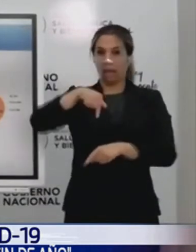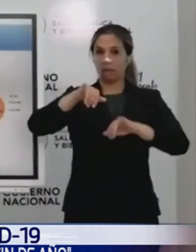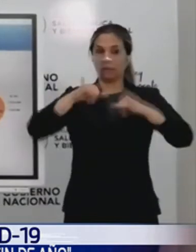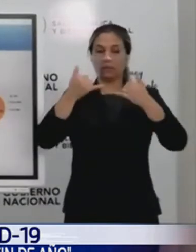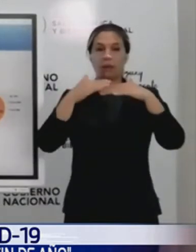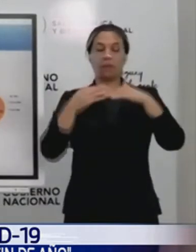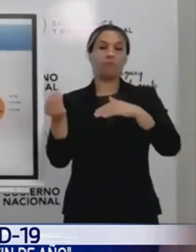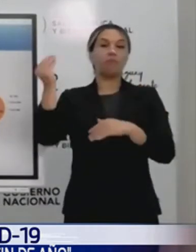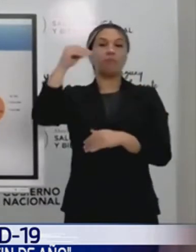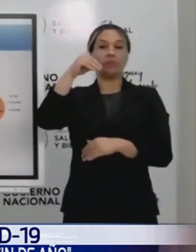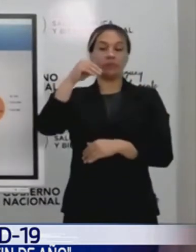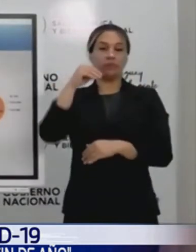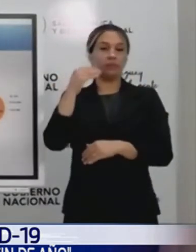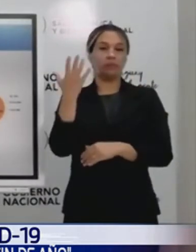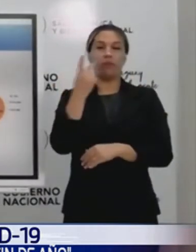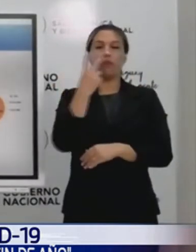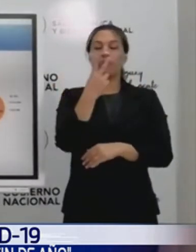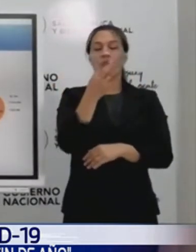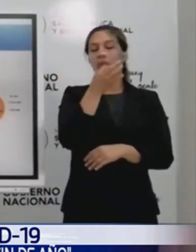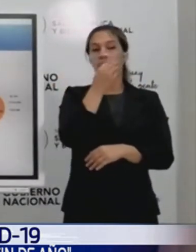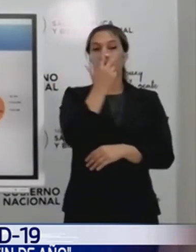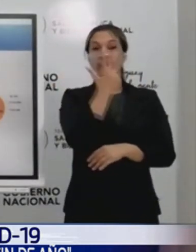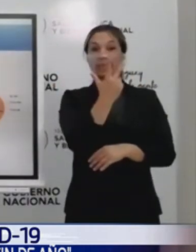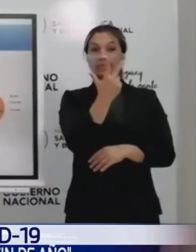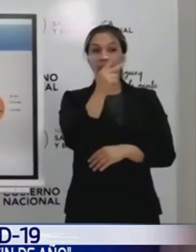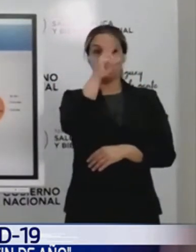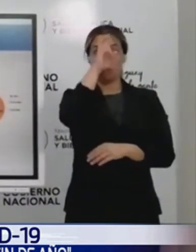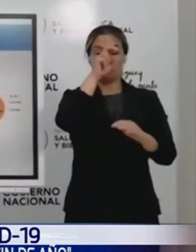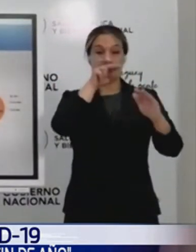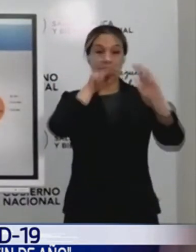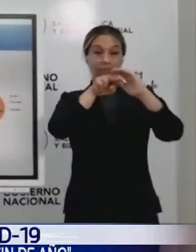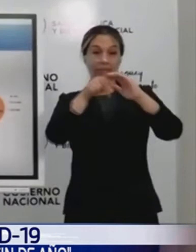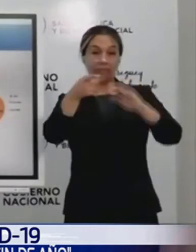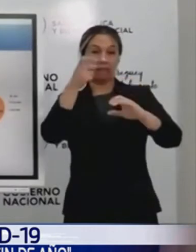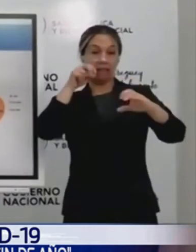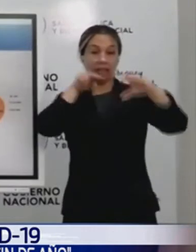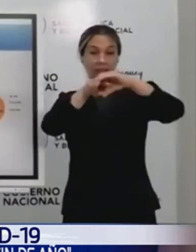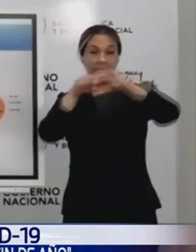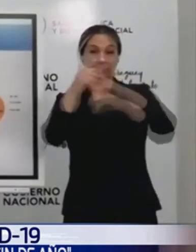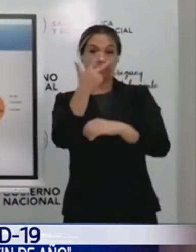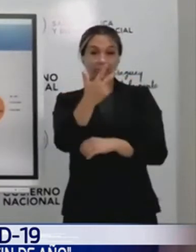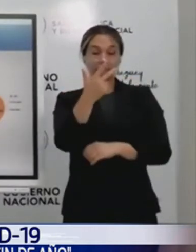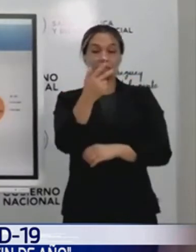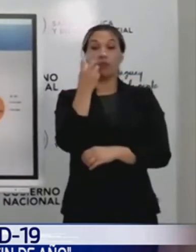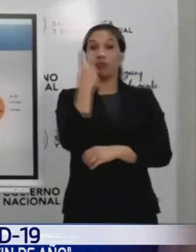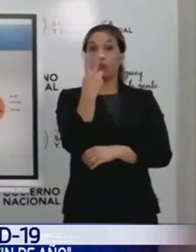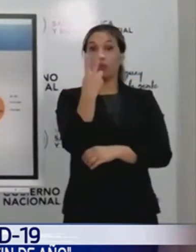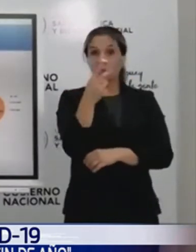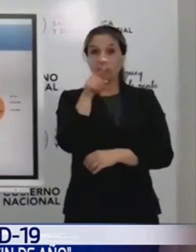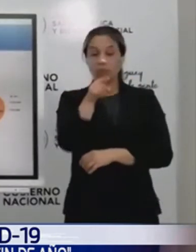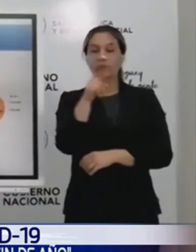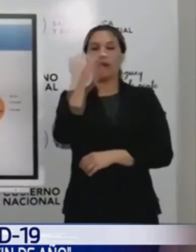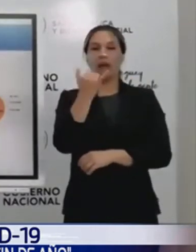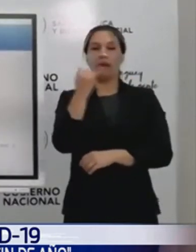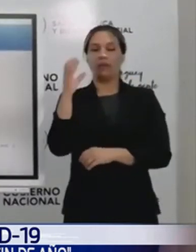prácticamente, o dos de cada tres que entran a terapia intensiva, estaban con ventilación mecánica.